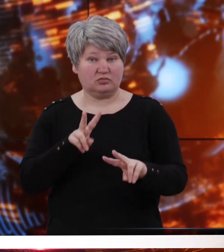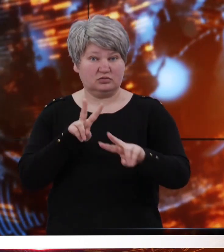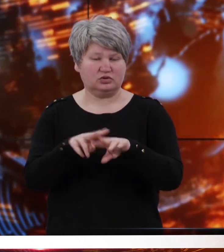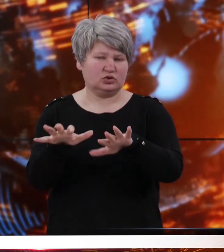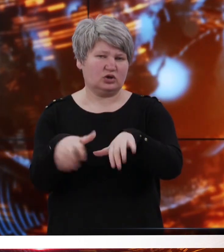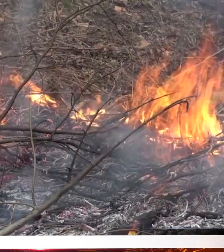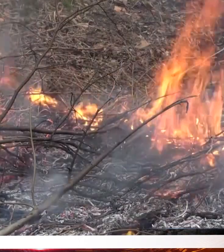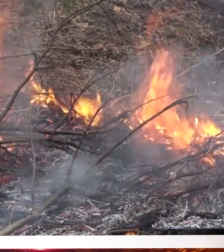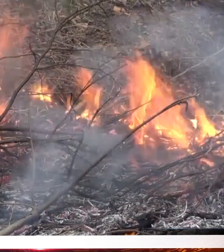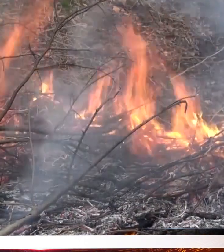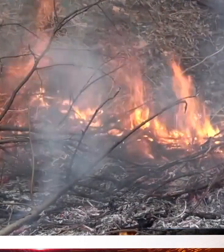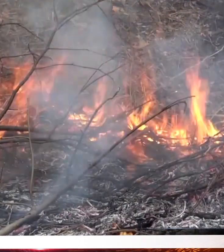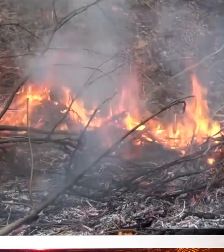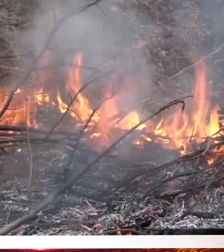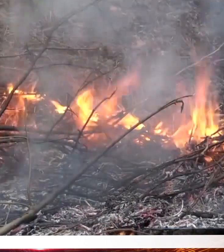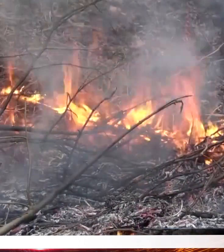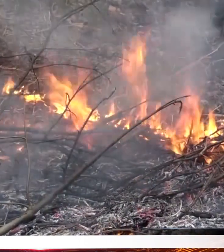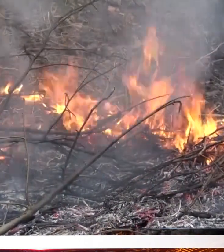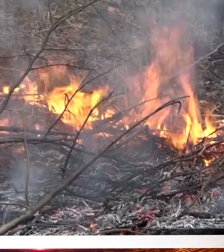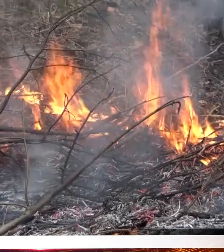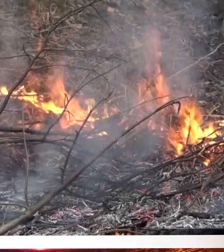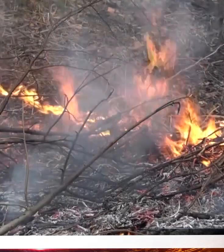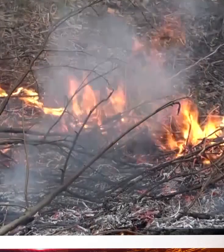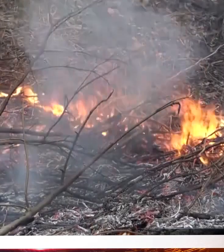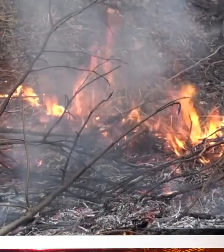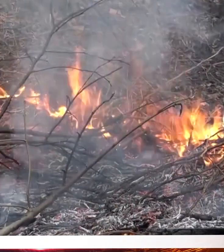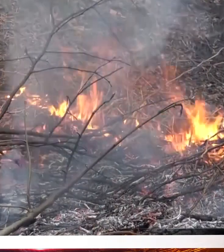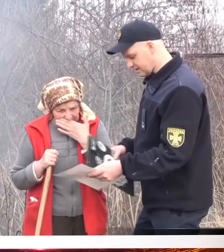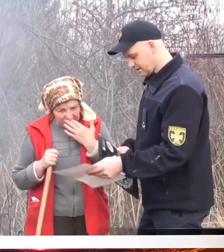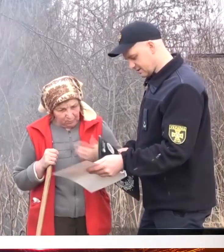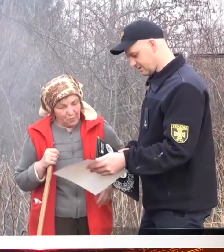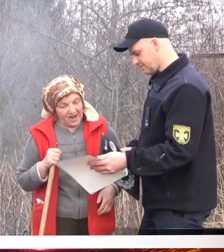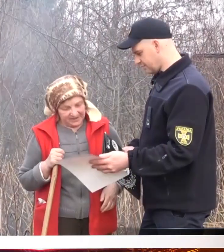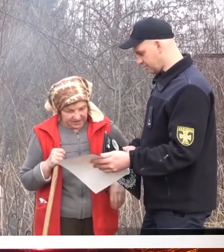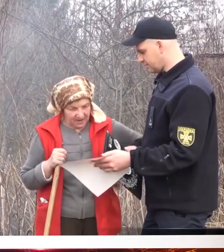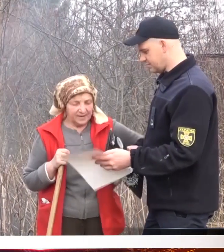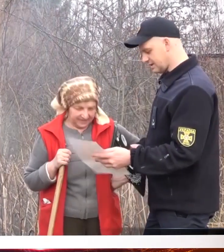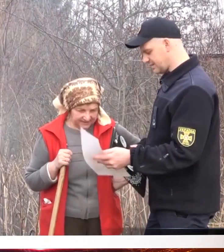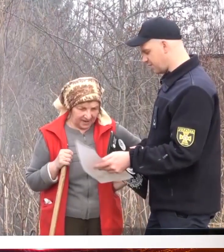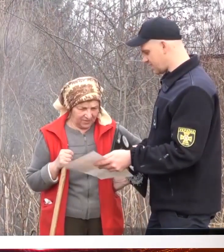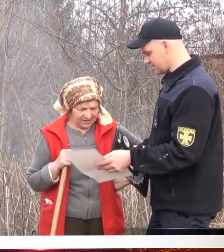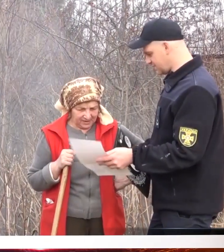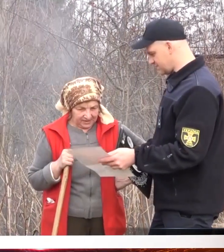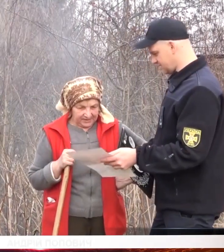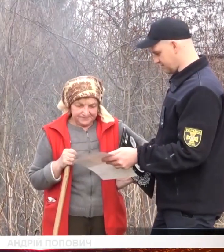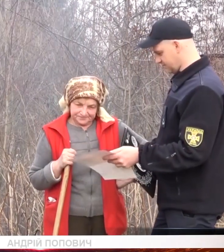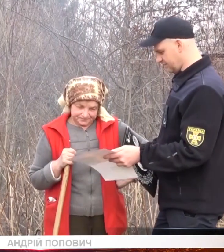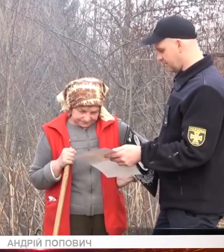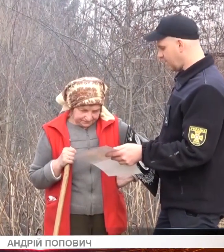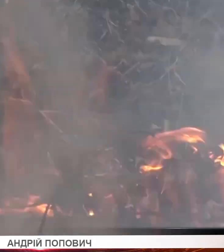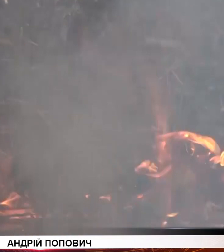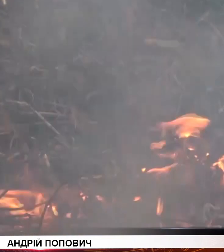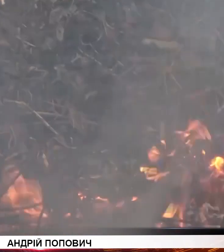конфіскацією майна. Чи не щодня рятувальникам доводиться по декілька разів виїжджати на пожежі. Численні застереження надзвичайників не зупинять